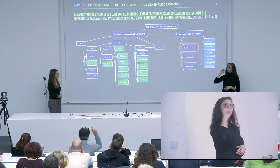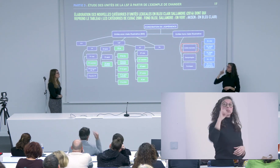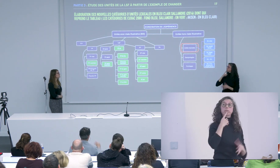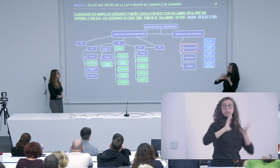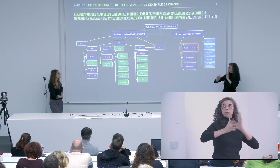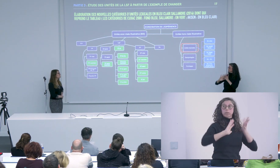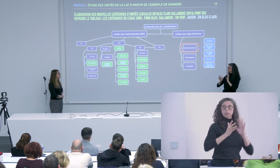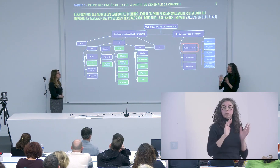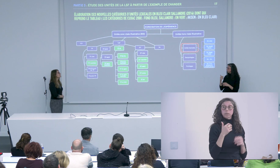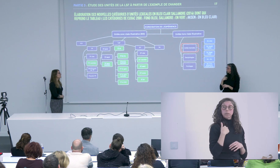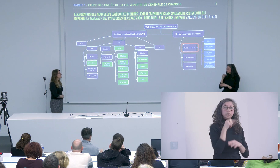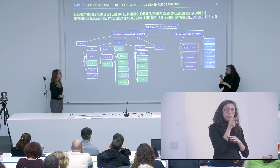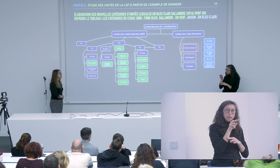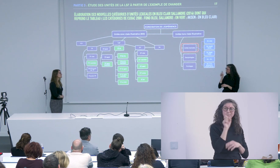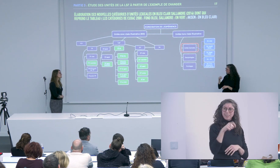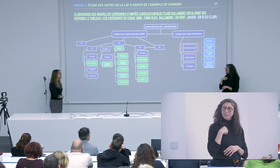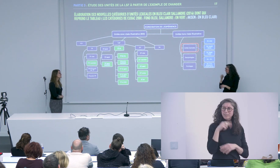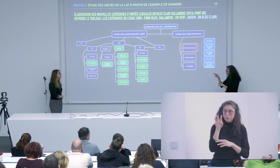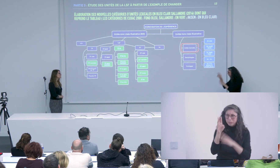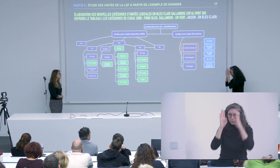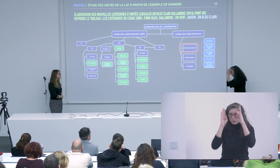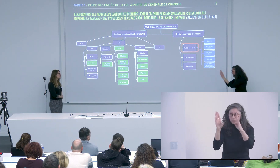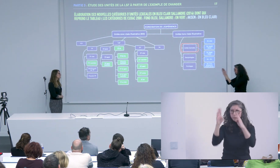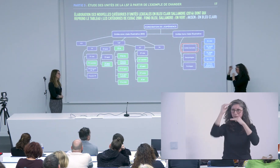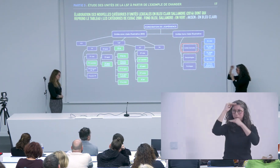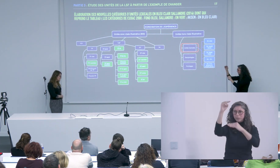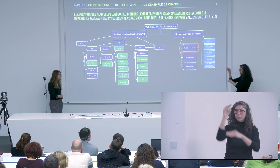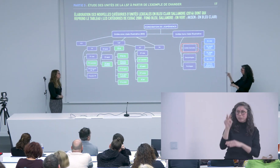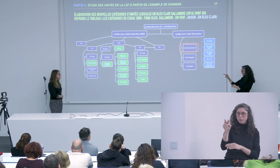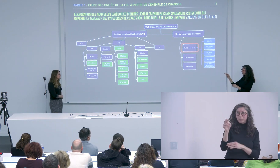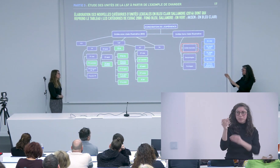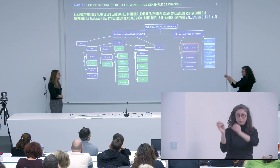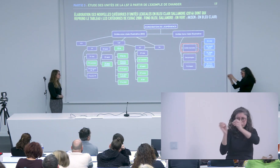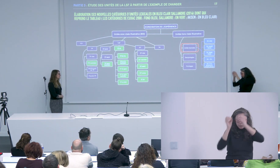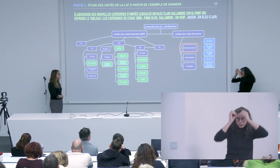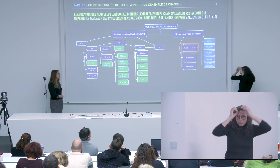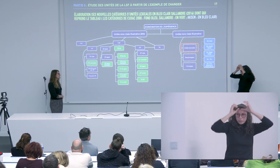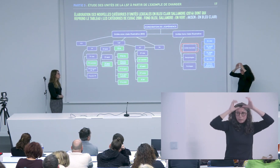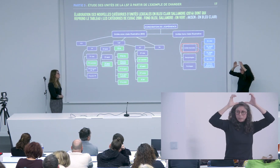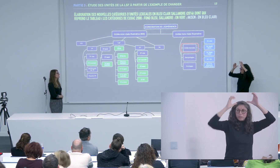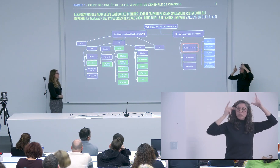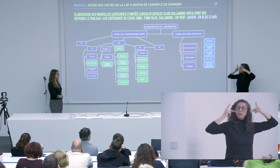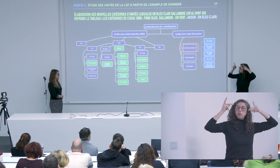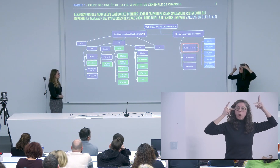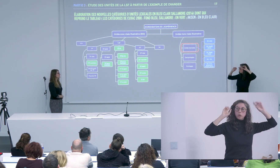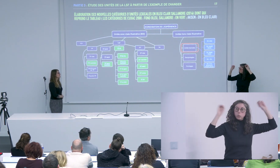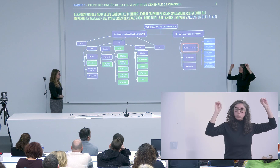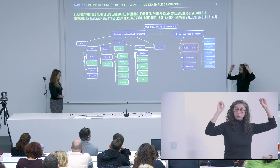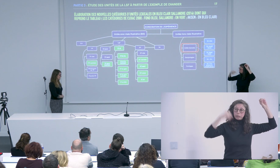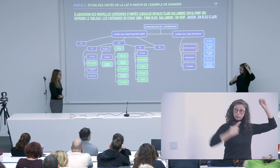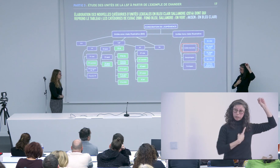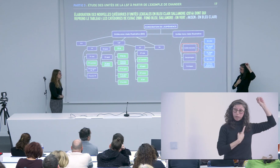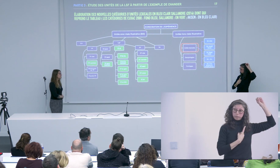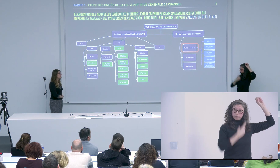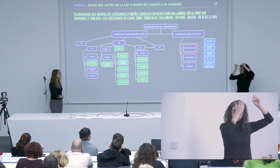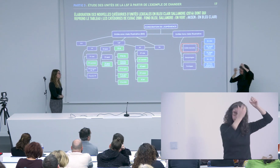que ce soit d'ailleurs pour les interprètes ou pour les personnes qui sont en langue dessine c'est vrai qu'ils sont du coup focalisés